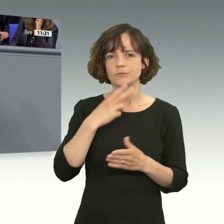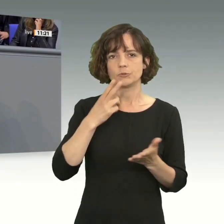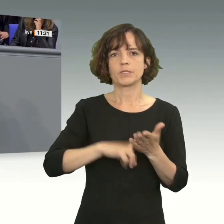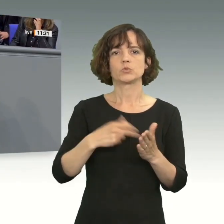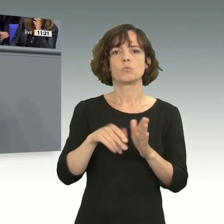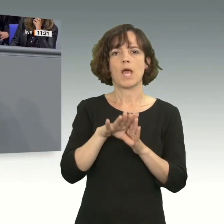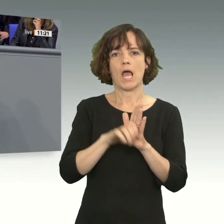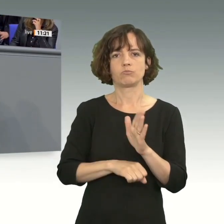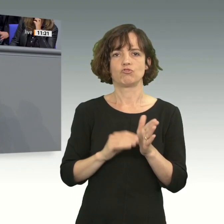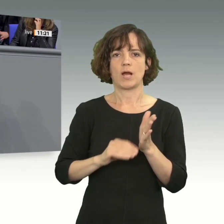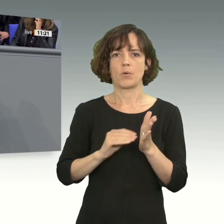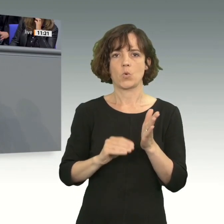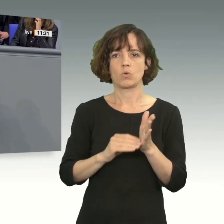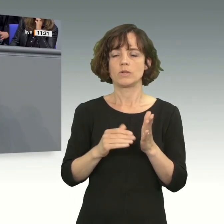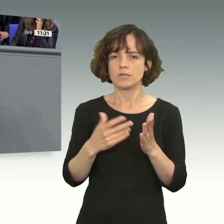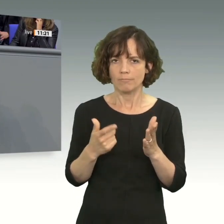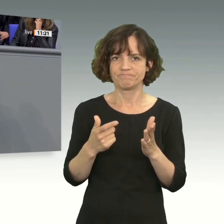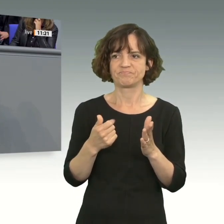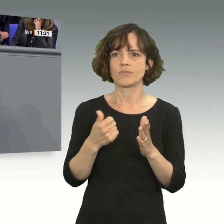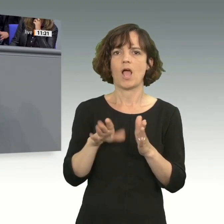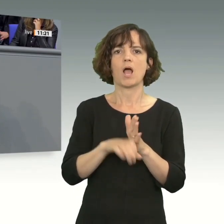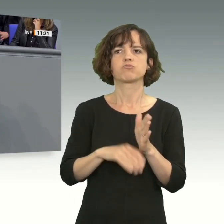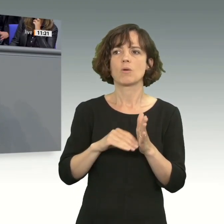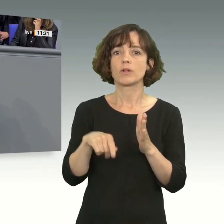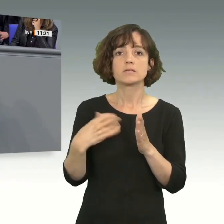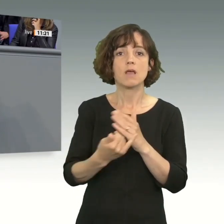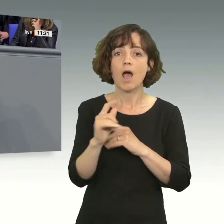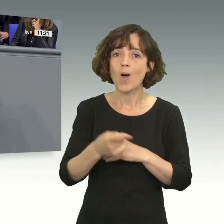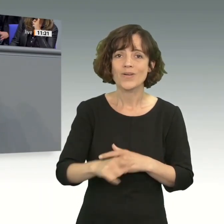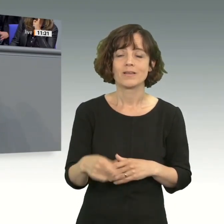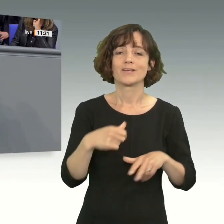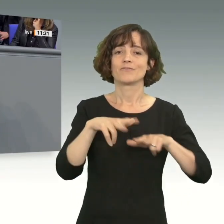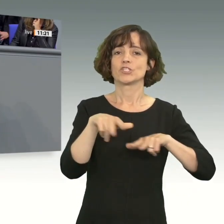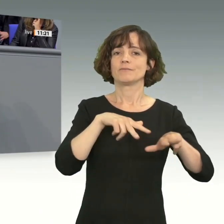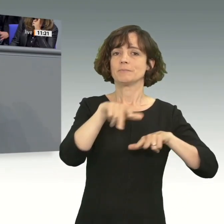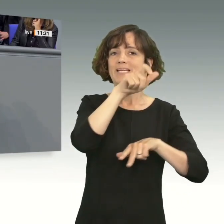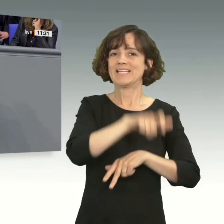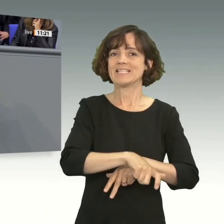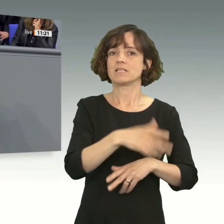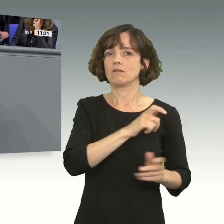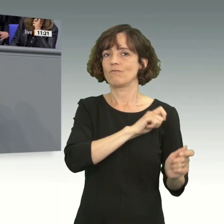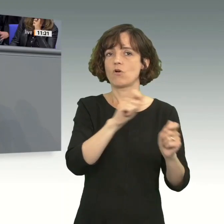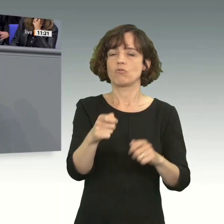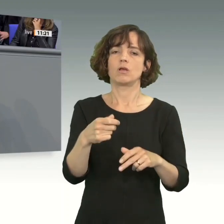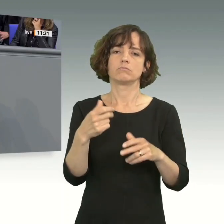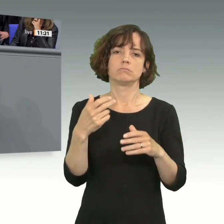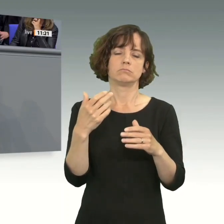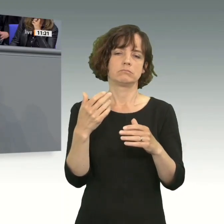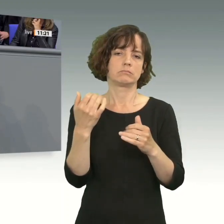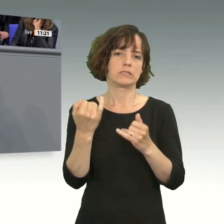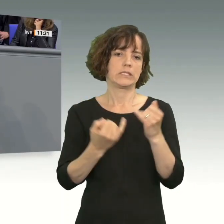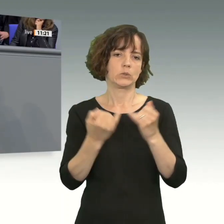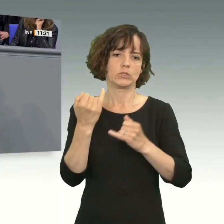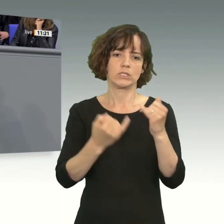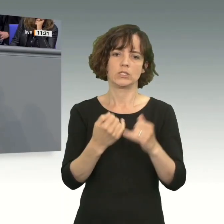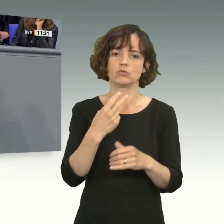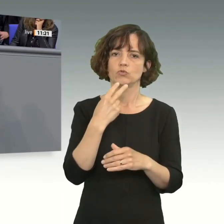haben wir gelernt. Diese Abschreibung wird es auch für nächstes Jahr nicht geben. Der Wirtschaftsminister schlägt in der Industriestrompreise vor. Der